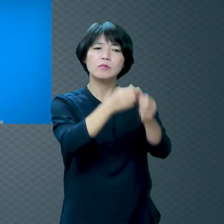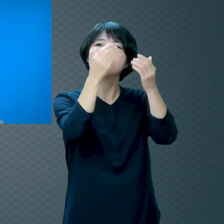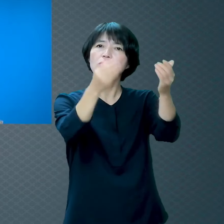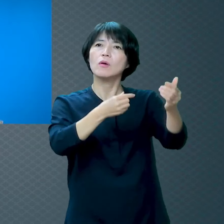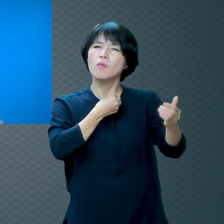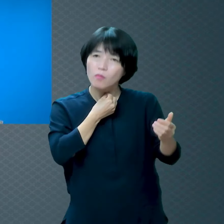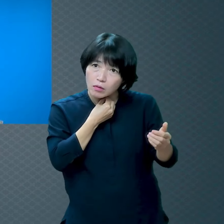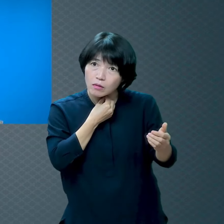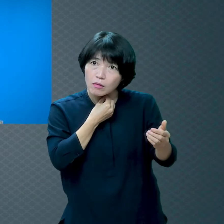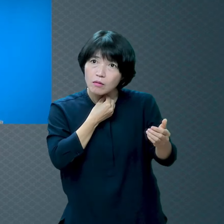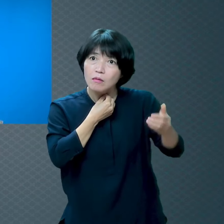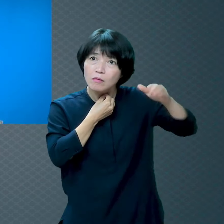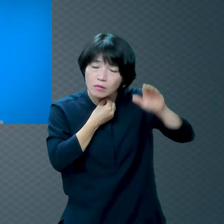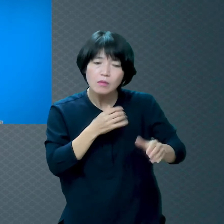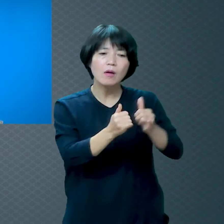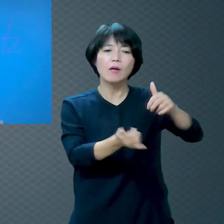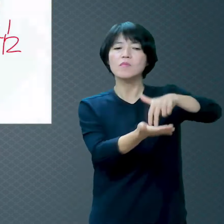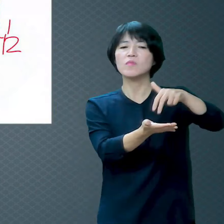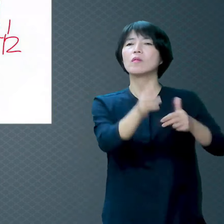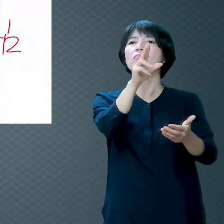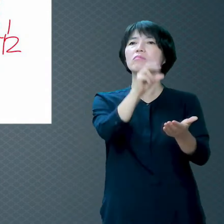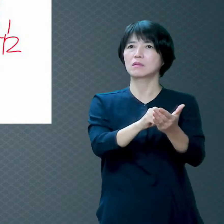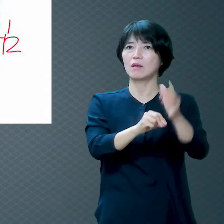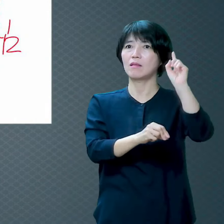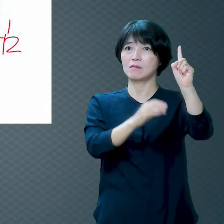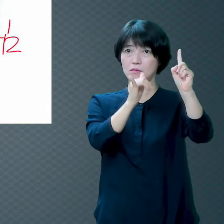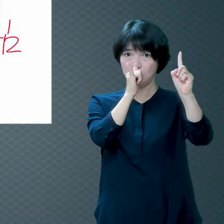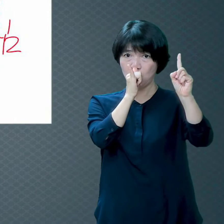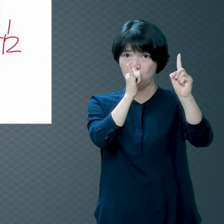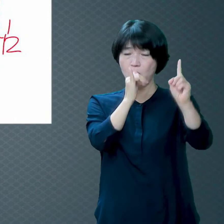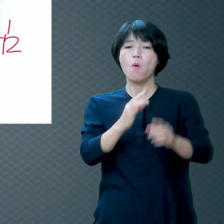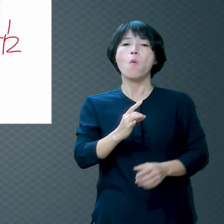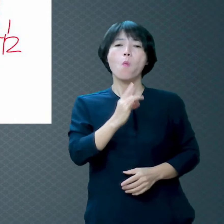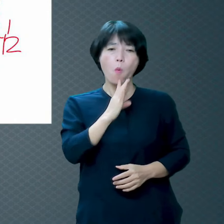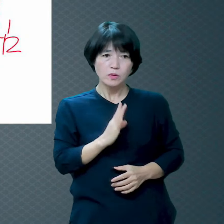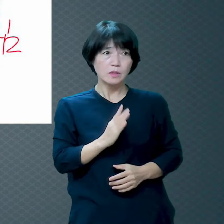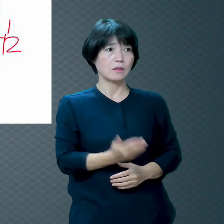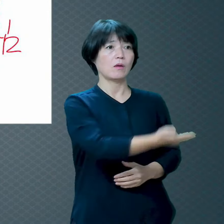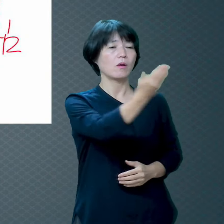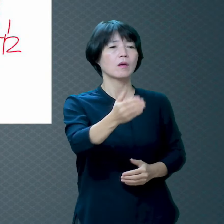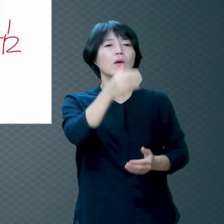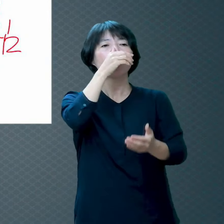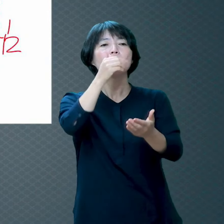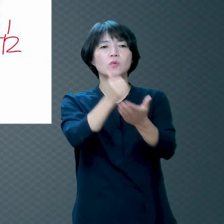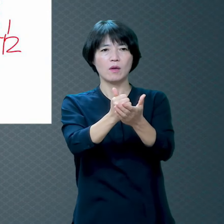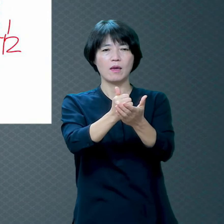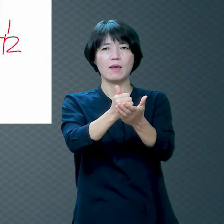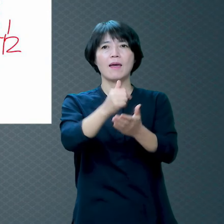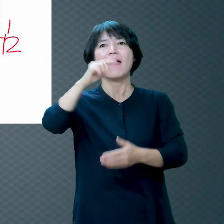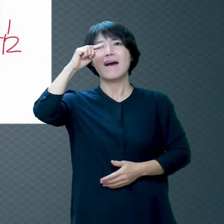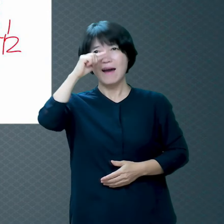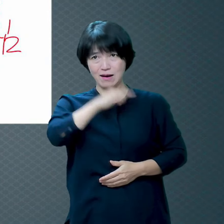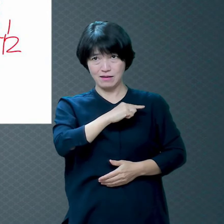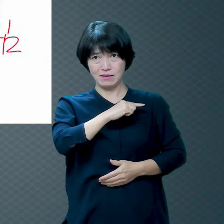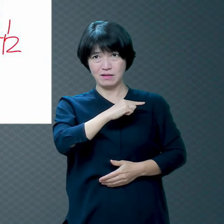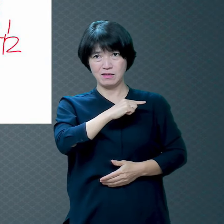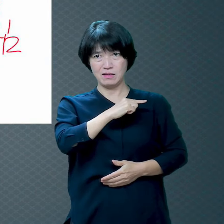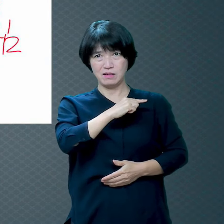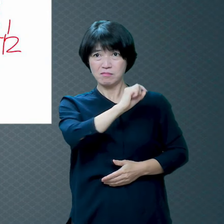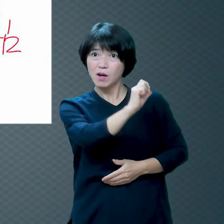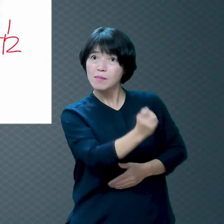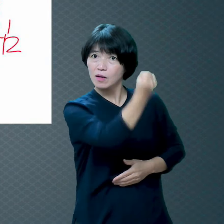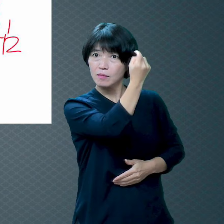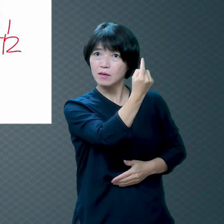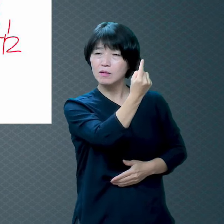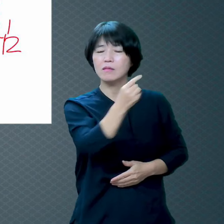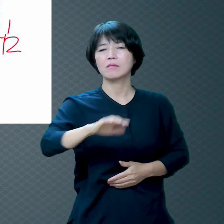바로 오직 너희 죄하기 이 죄에 대한 문제라는 거예요